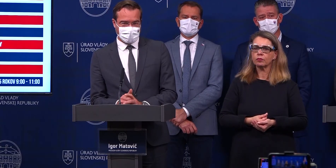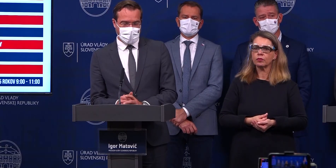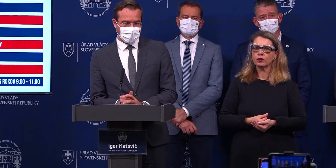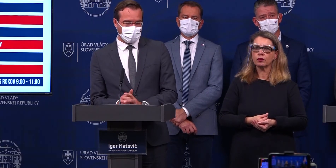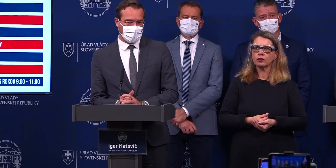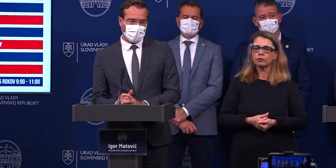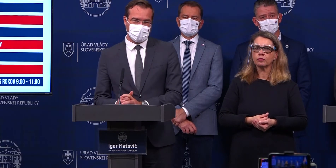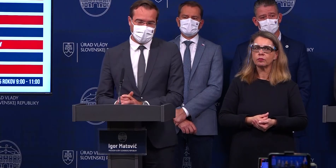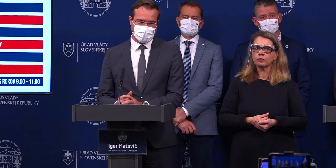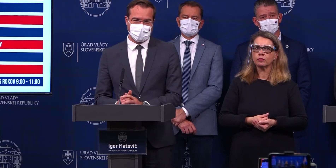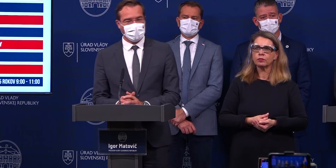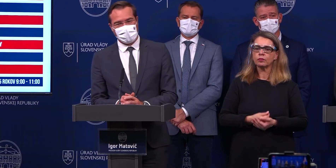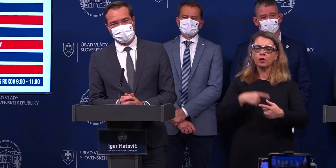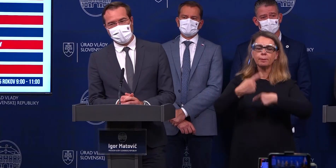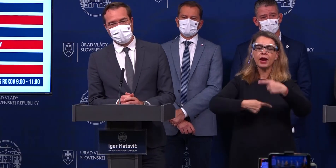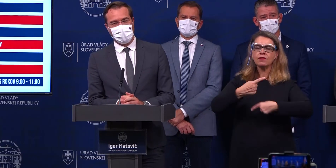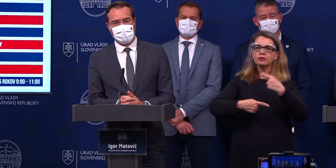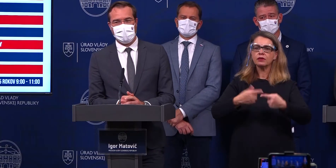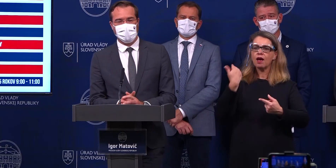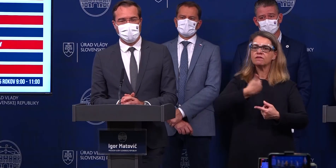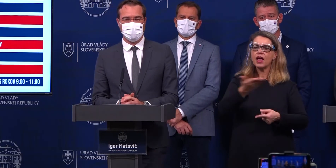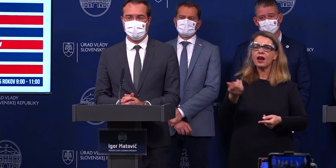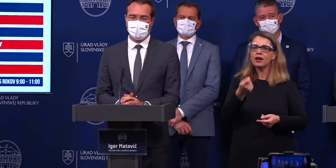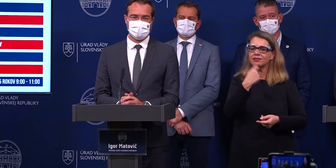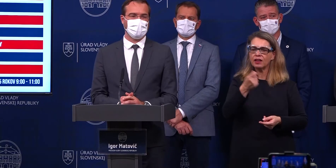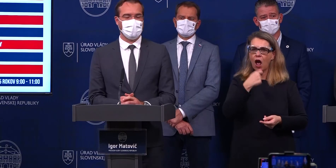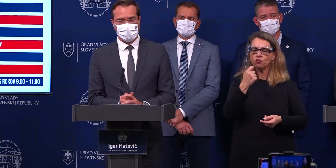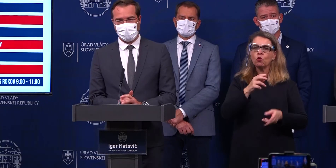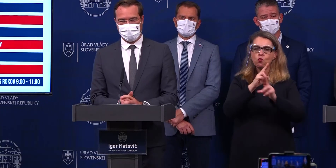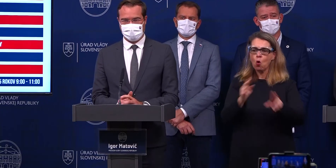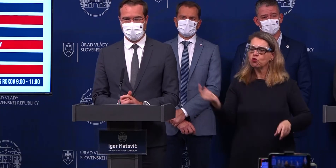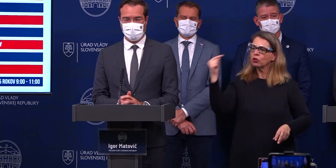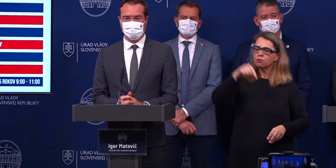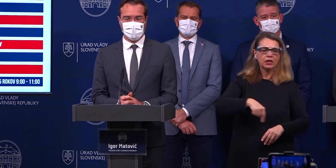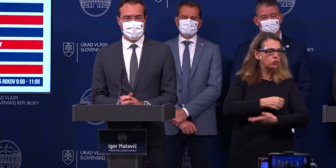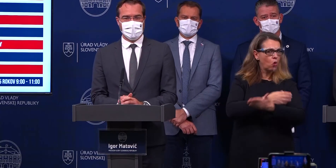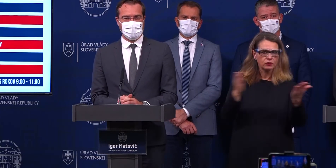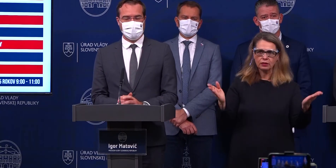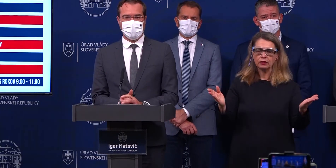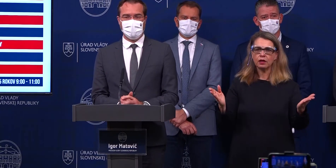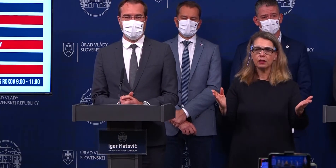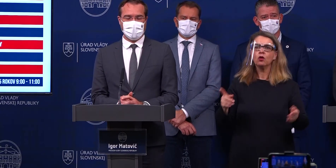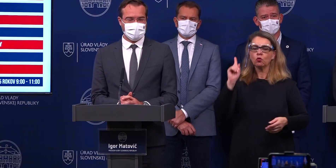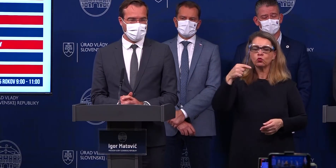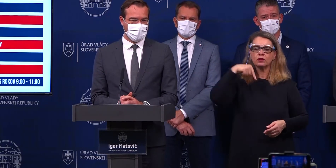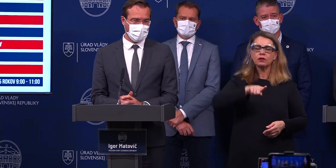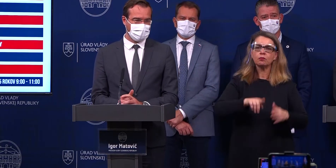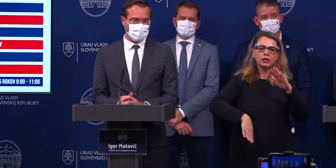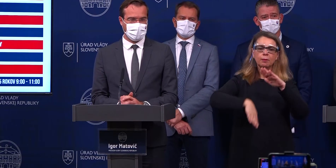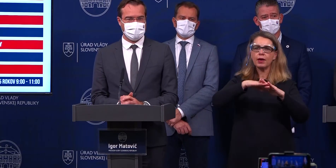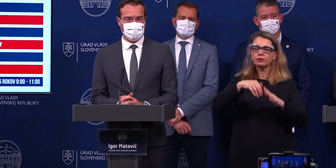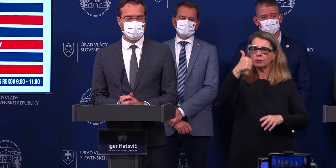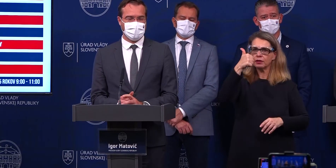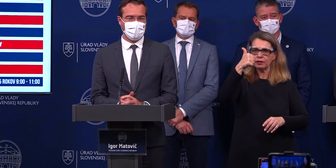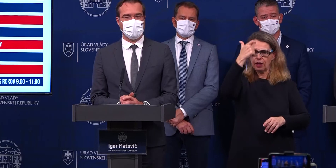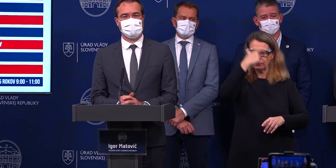Kdekoľvek, v akékoľvek prevádzke verejného strahovania, môžete prísť ako do inej prevádzky. Musí tam byť maximálne jeden